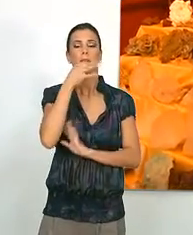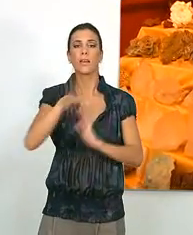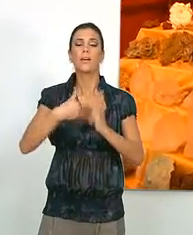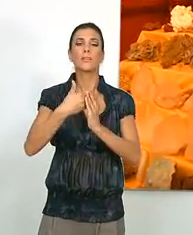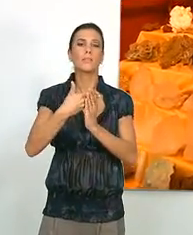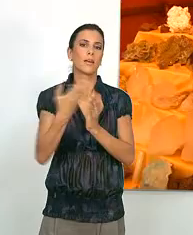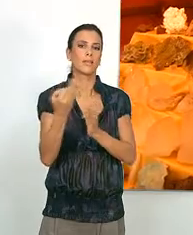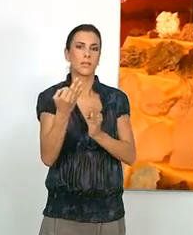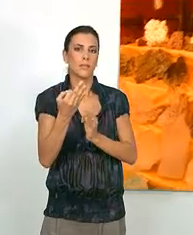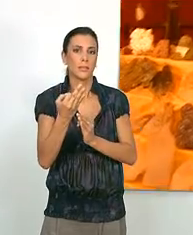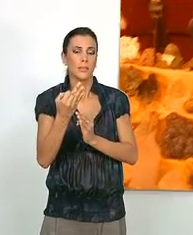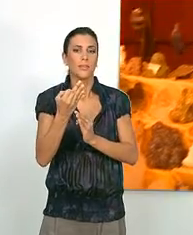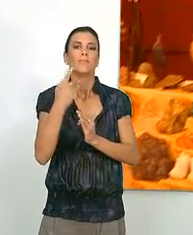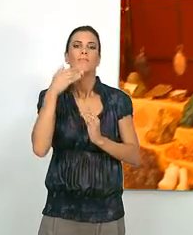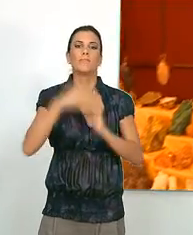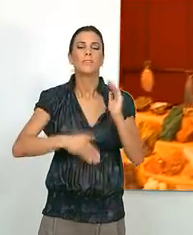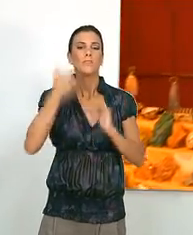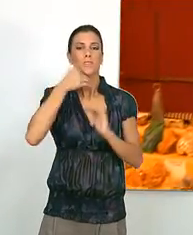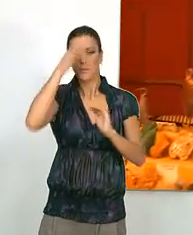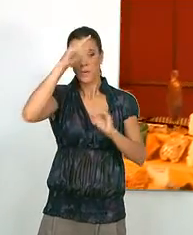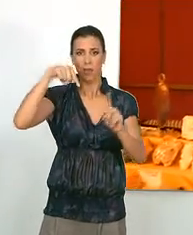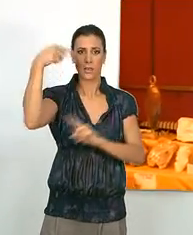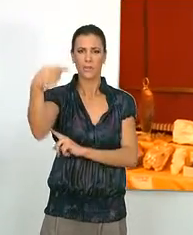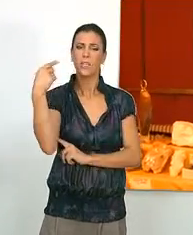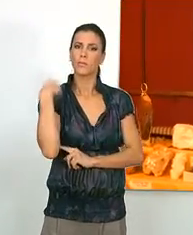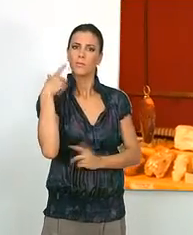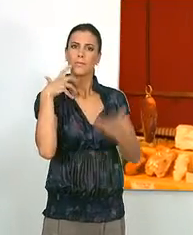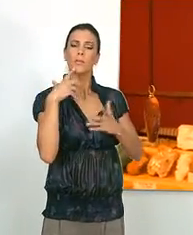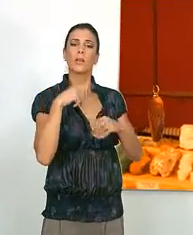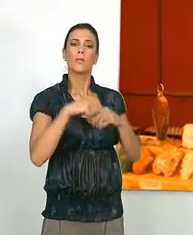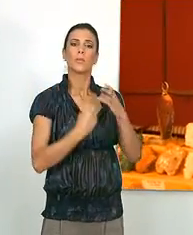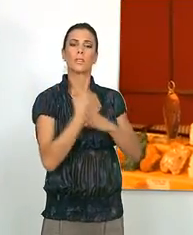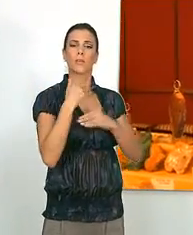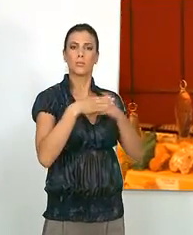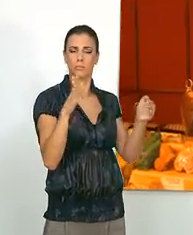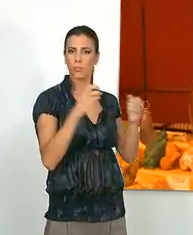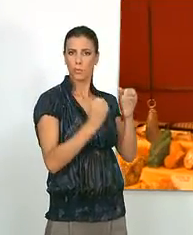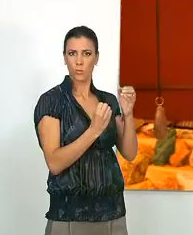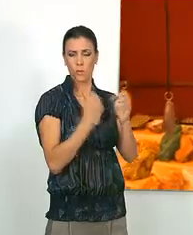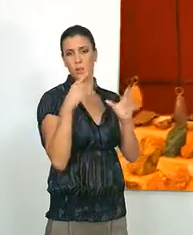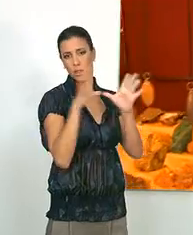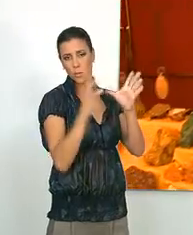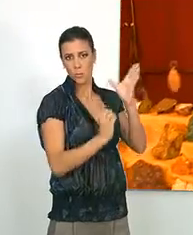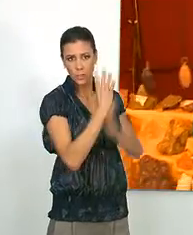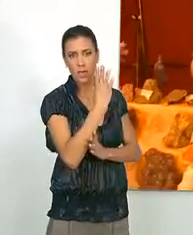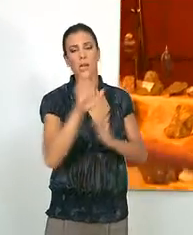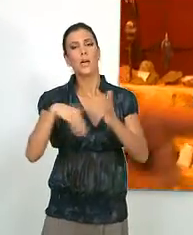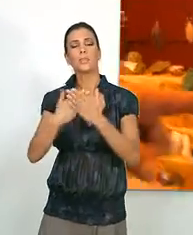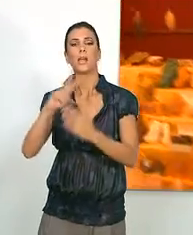hasta el siguiente fin de semana. La muestra abrirá en horario de mañana y tarde desde las 10 de la mañana hasta